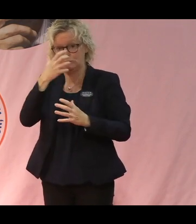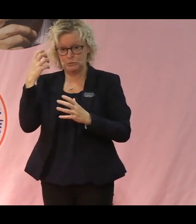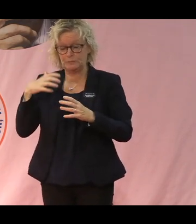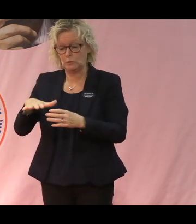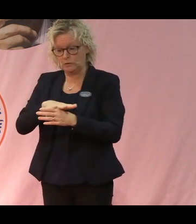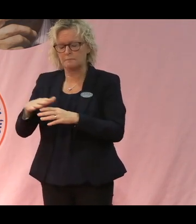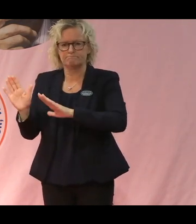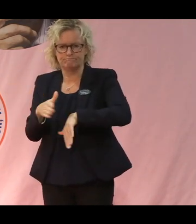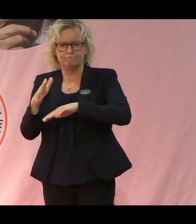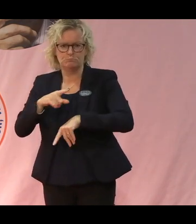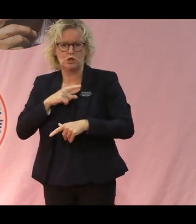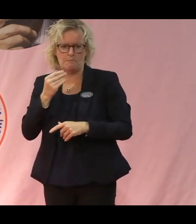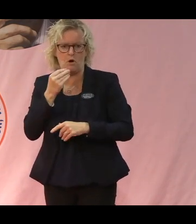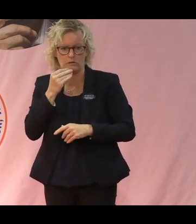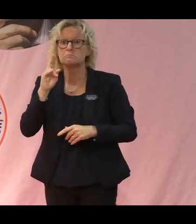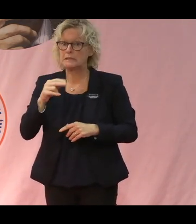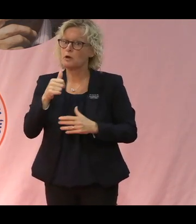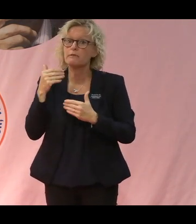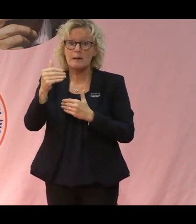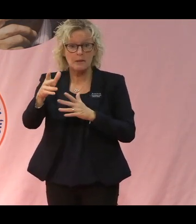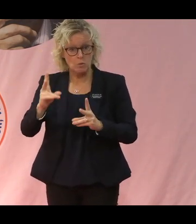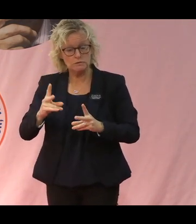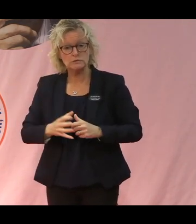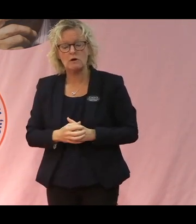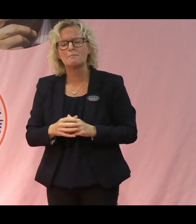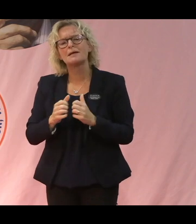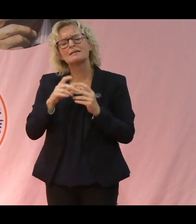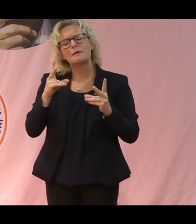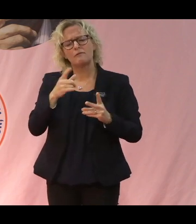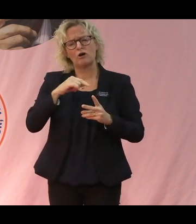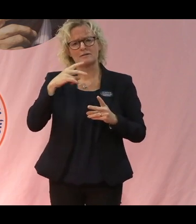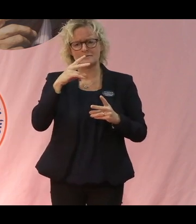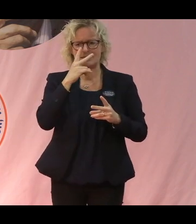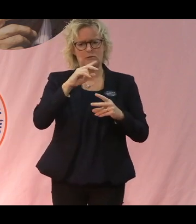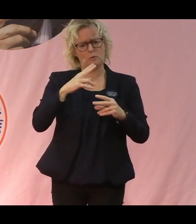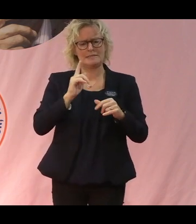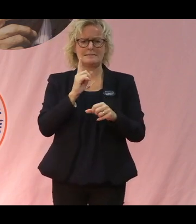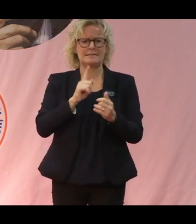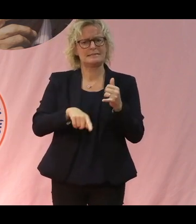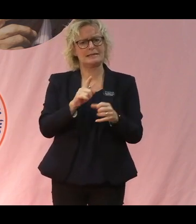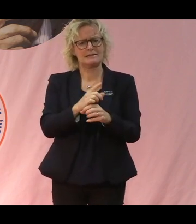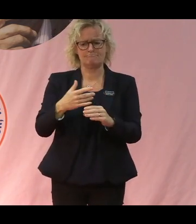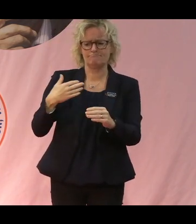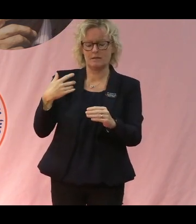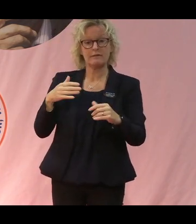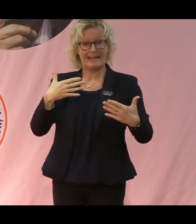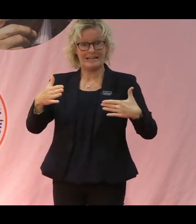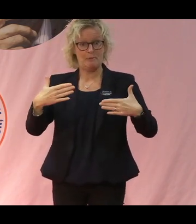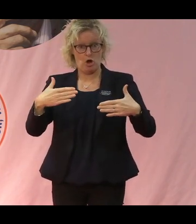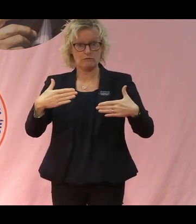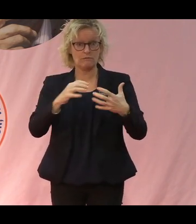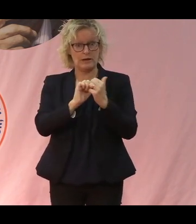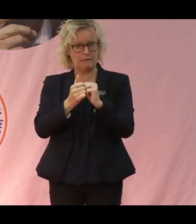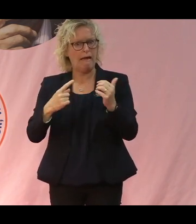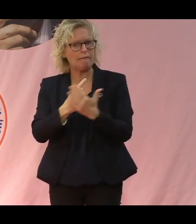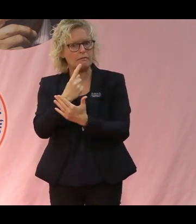mycket mat, och det kommer vi behöva även i framtiden. men som vi har sett nu under de senaste åren när klimatförändringarna faktiskt är här. De är